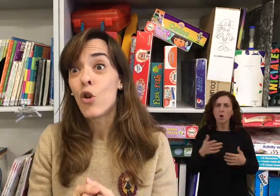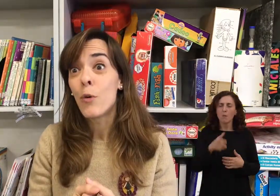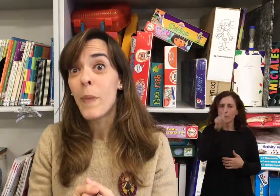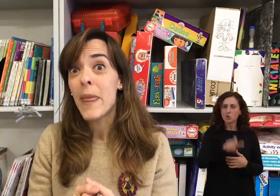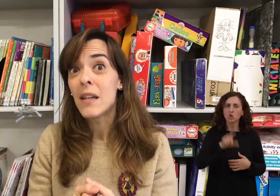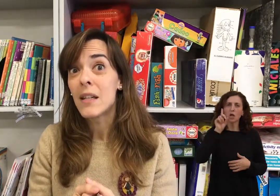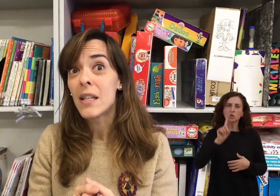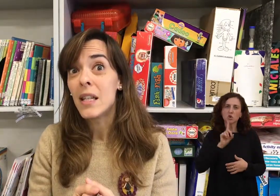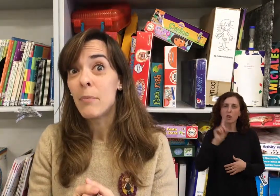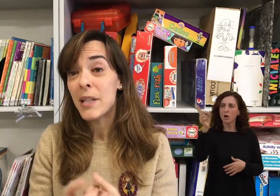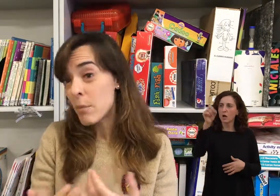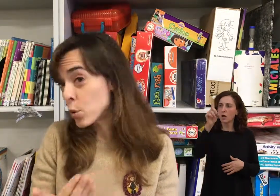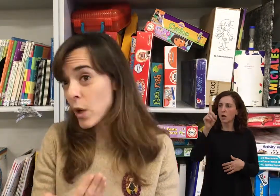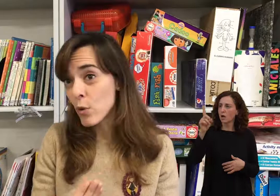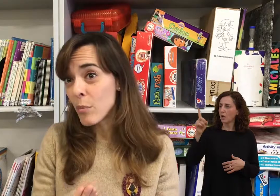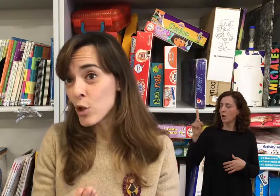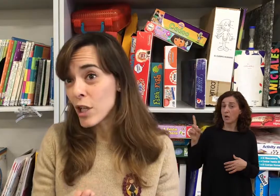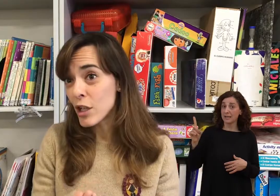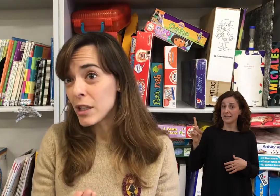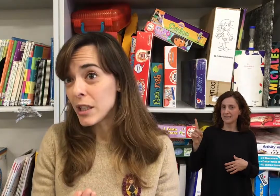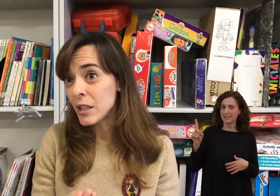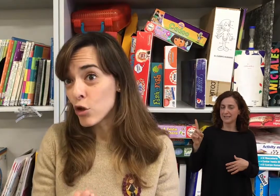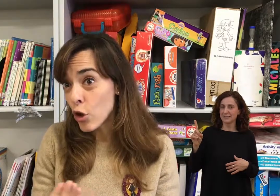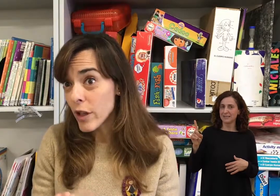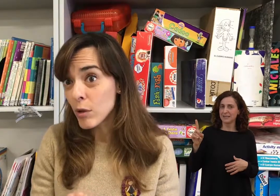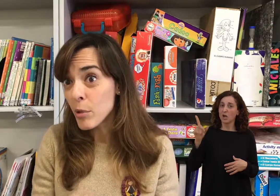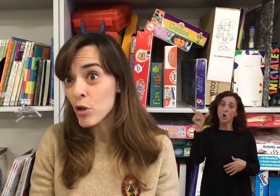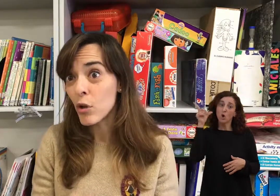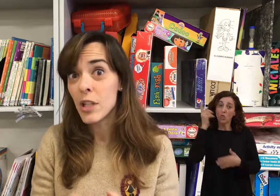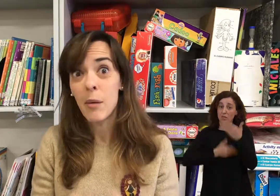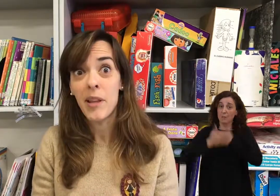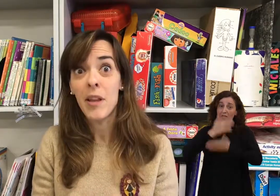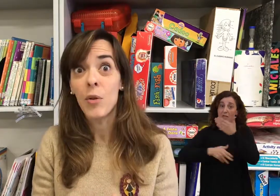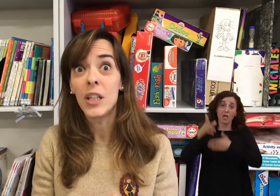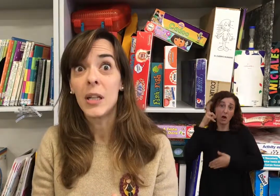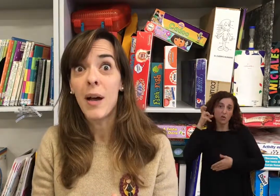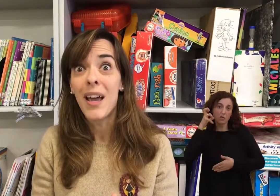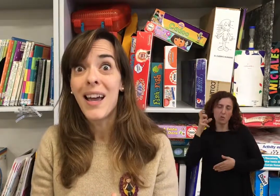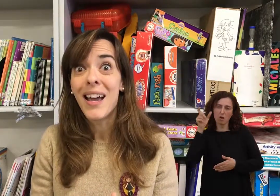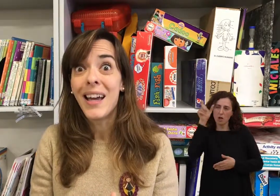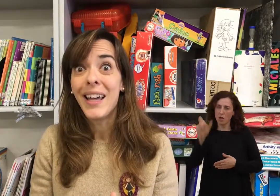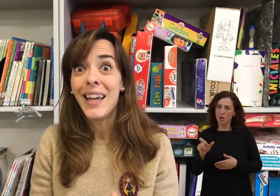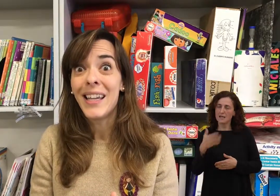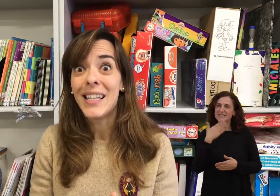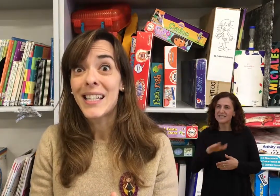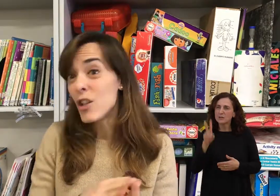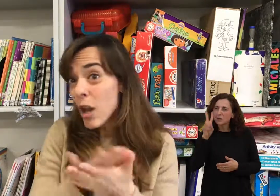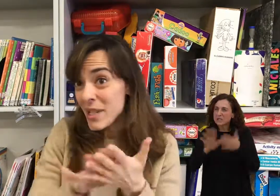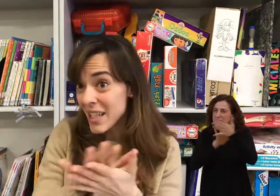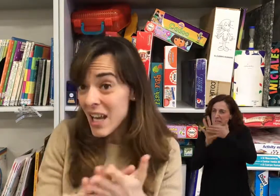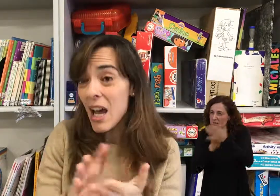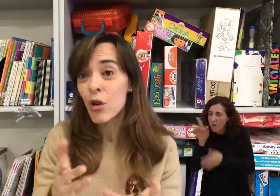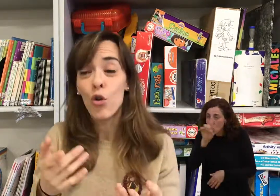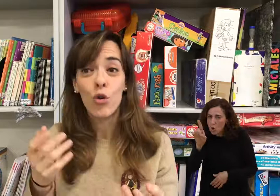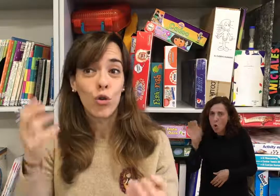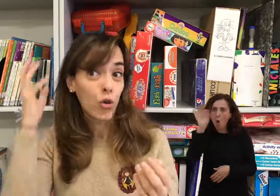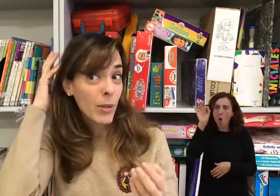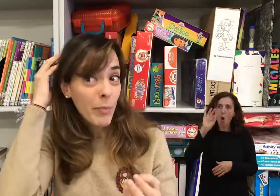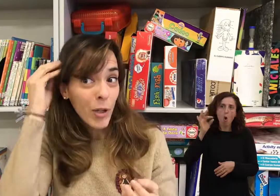pero si pasa por tu lado una persona sorda, una persona con discapacidad auditiva, si no la ves signar o lleva el pelo